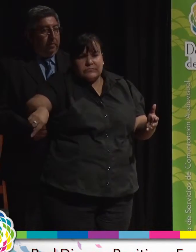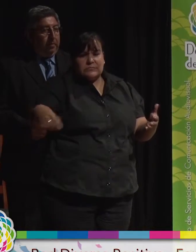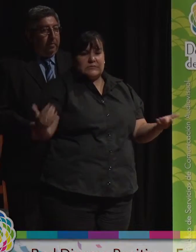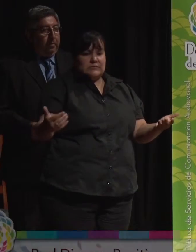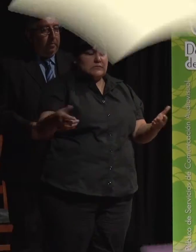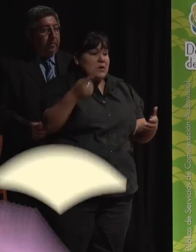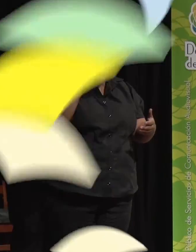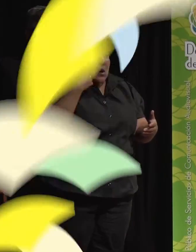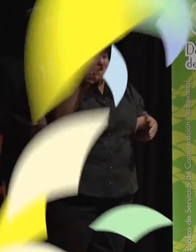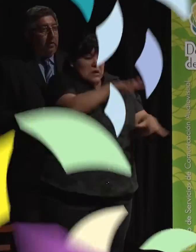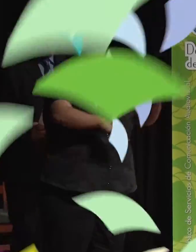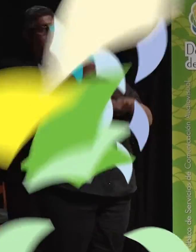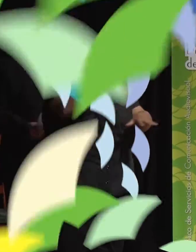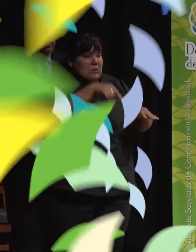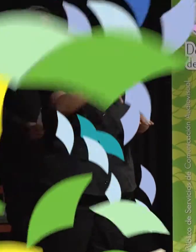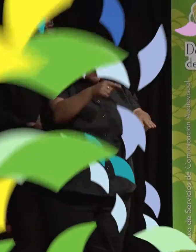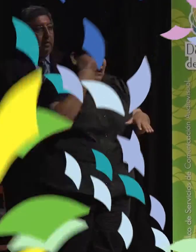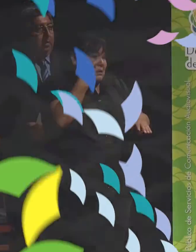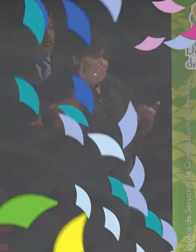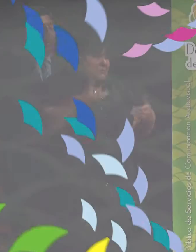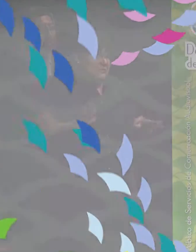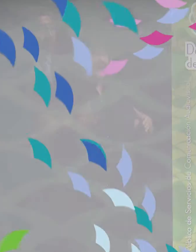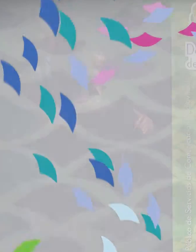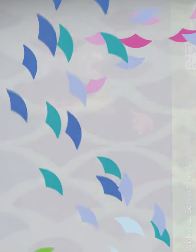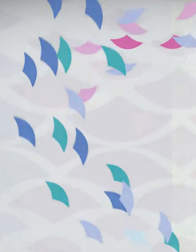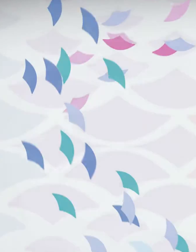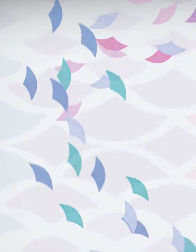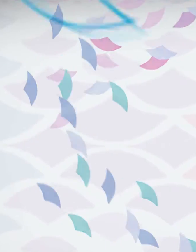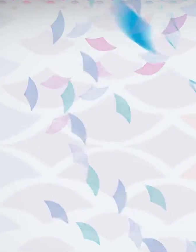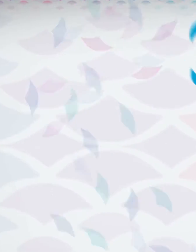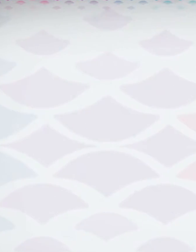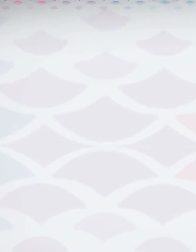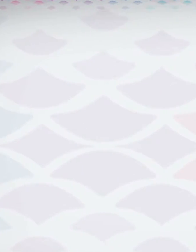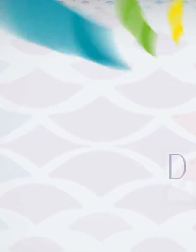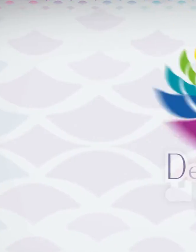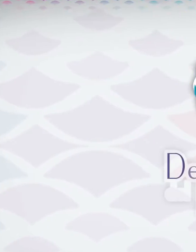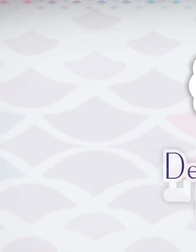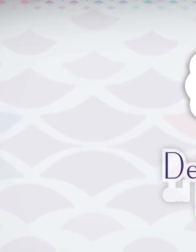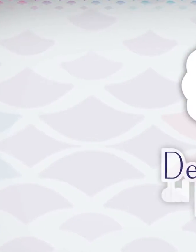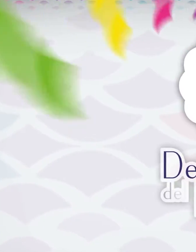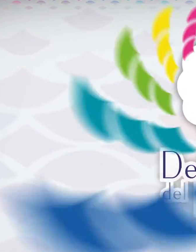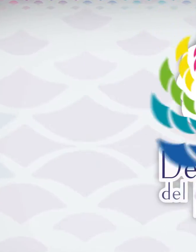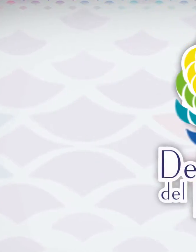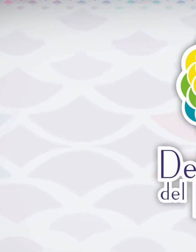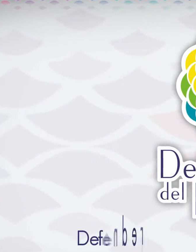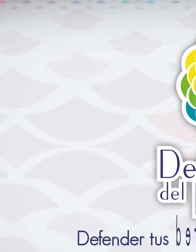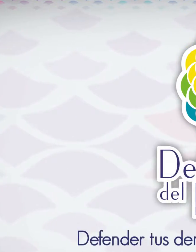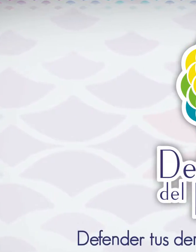hermoso. Estoy muy contento con eso. Así que muchísimas gracias a todos. Gracias. Gracias.